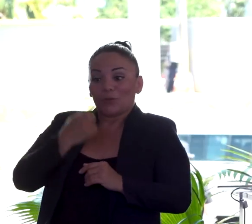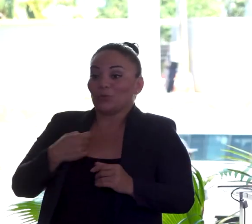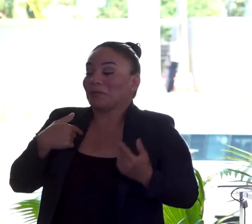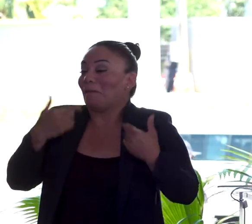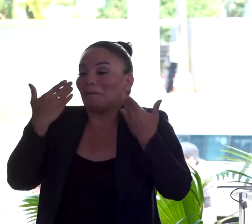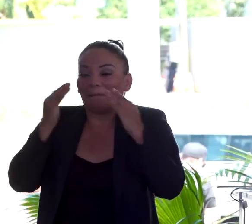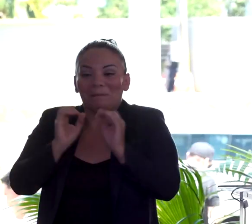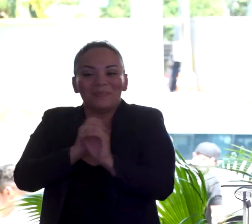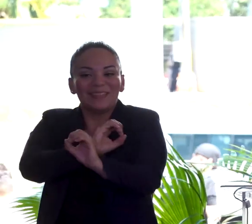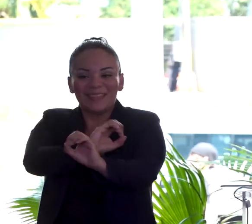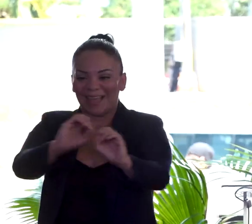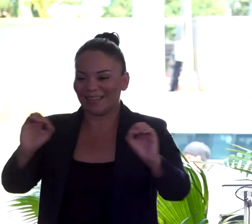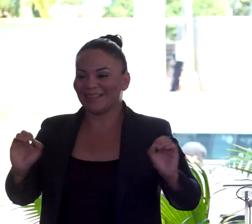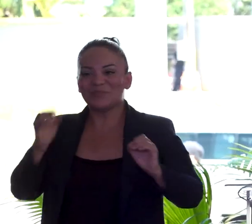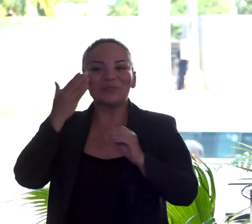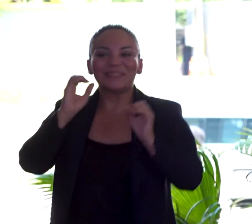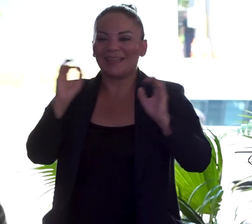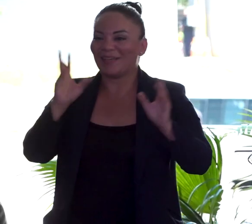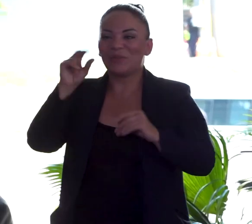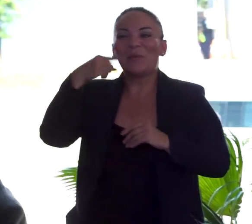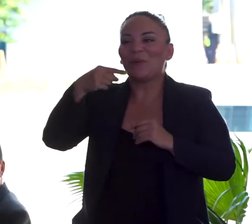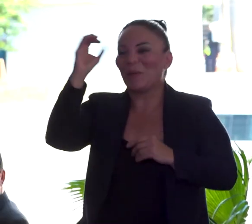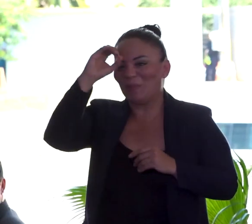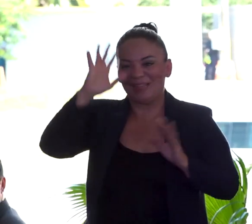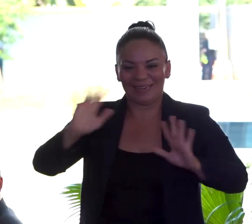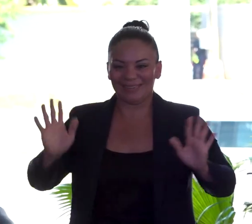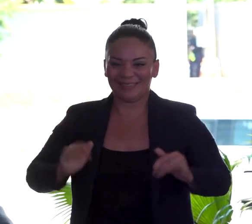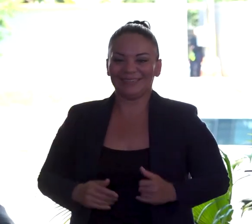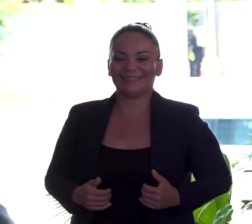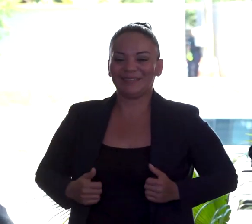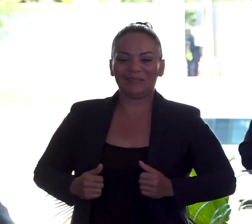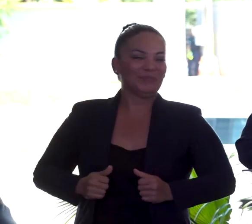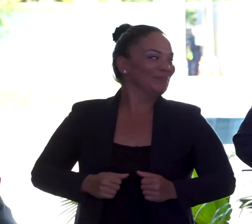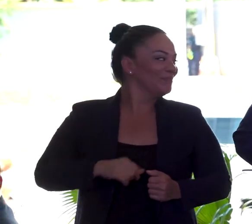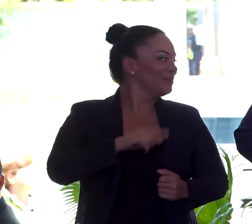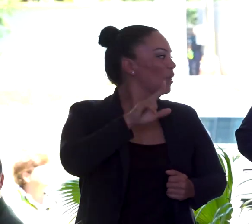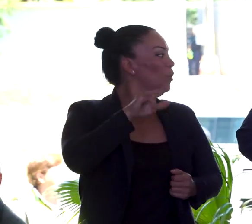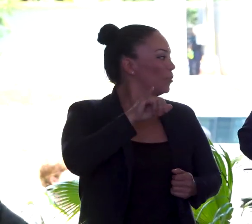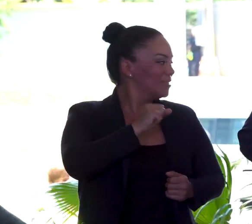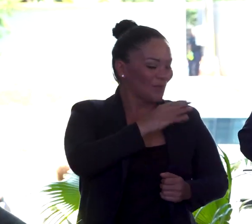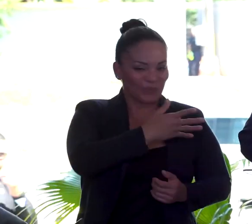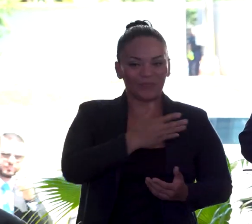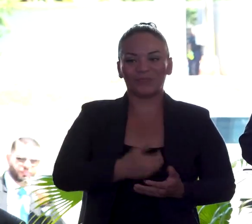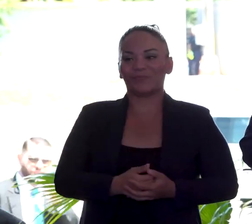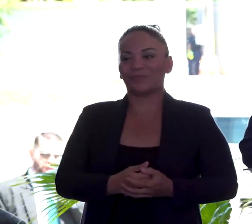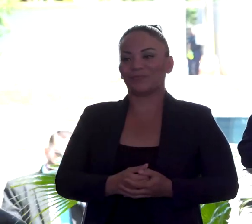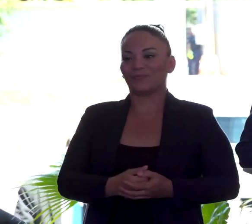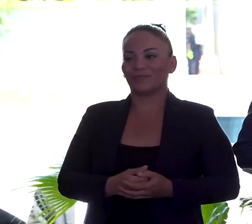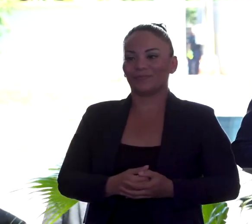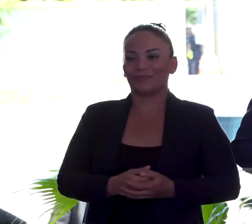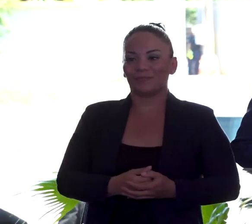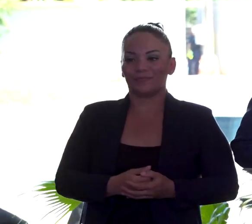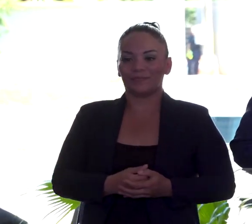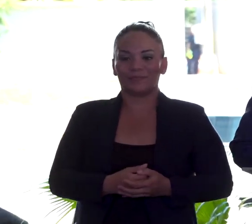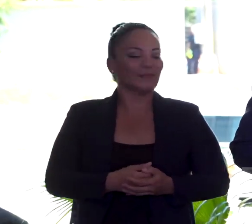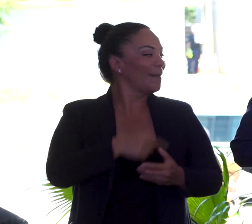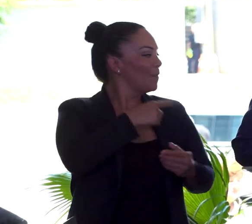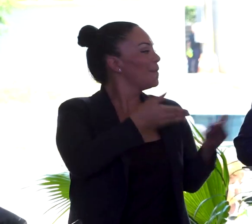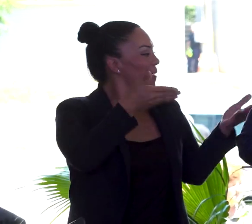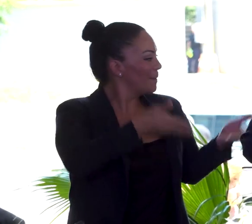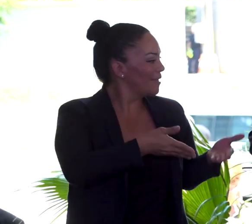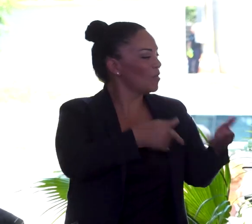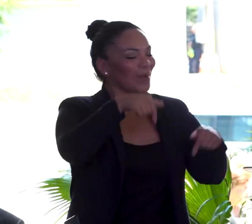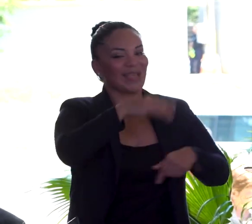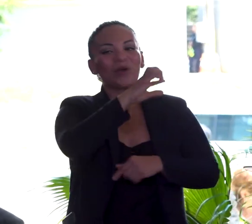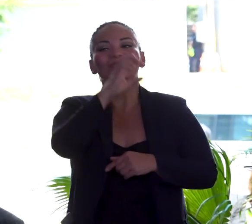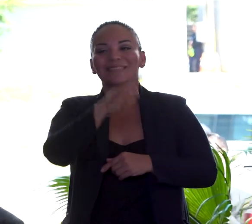de eso no sé nada ni voy a opinar. Eh, Don Lúcio, muy bienvenido a